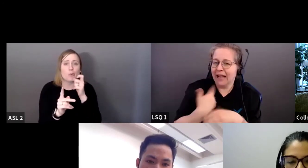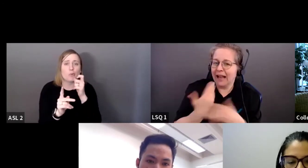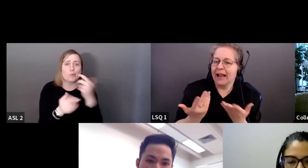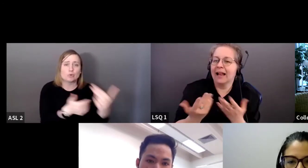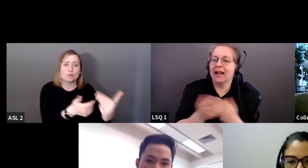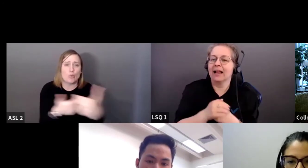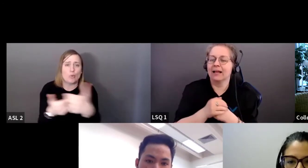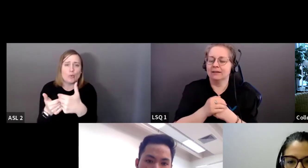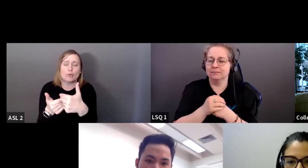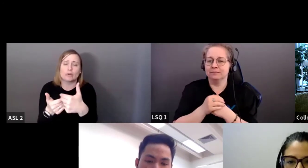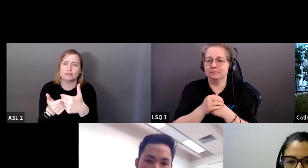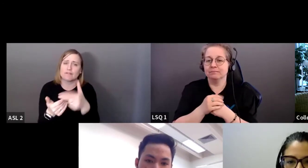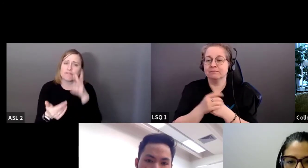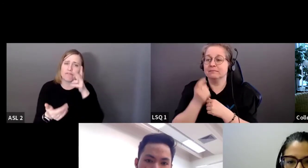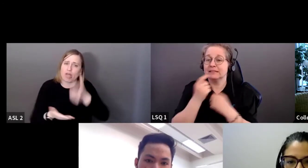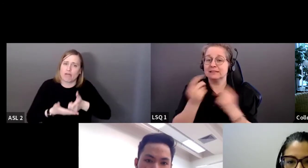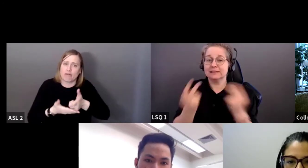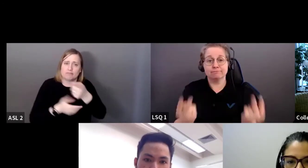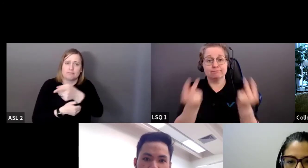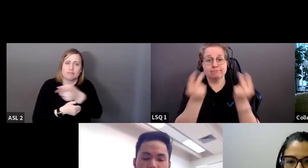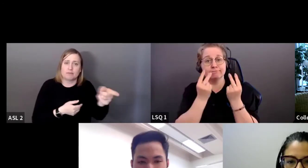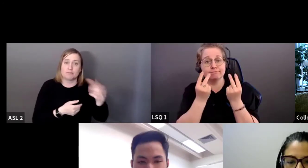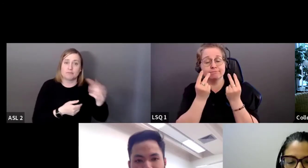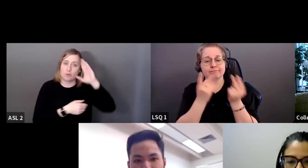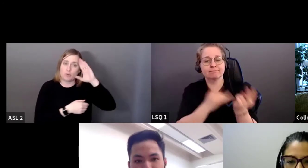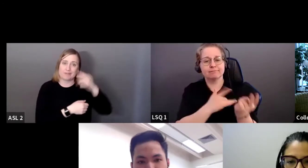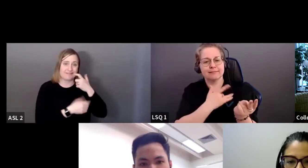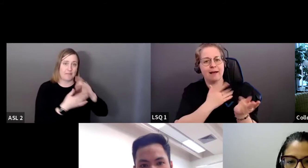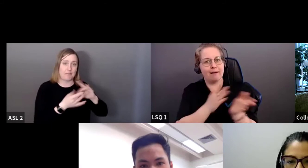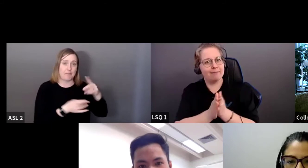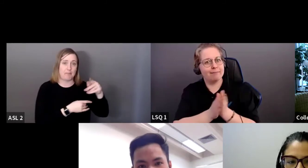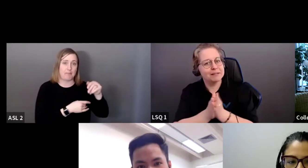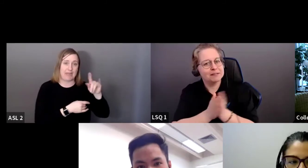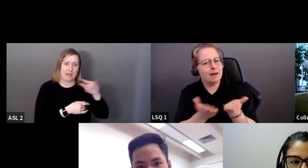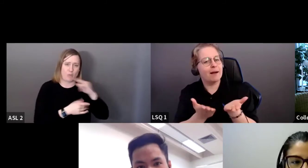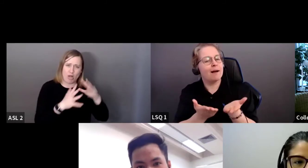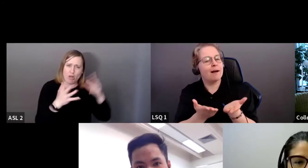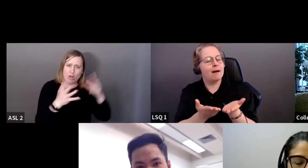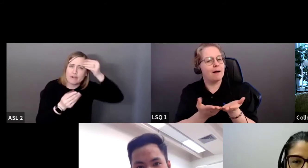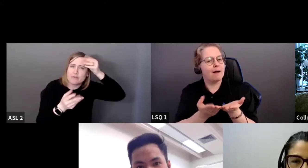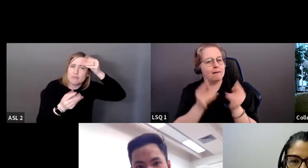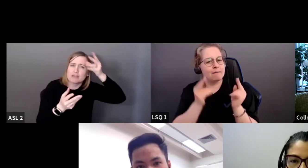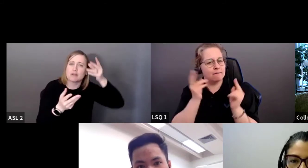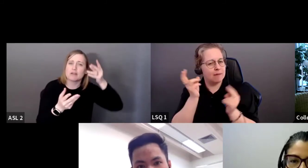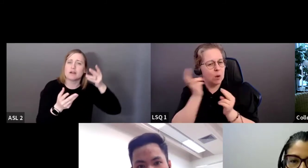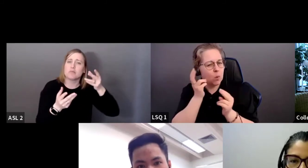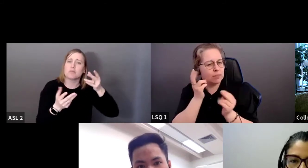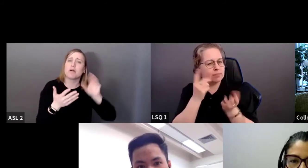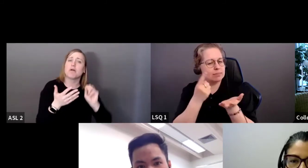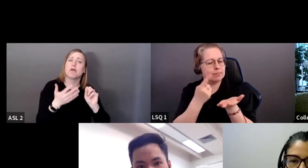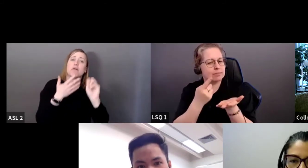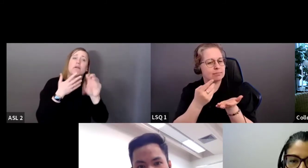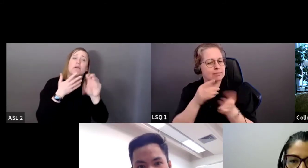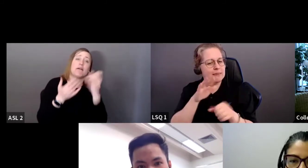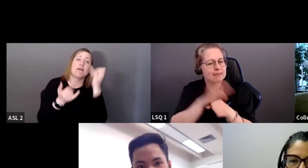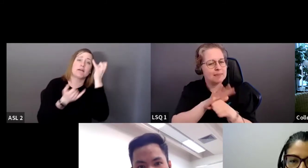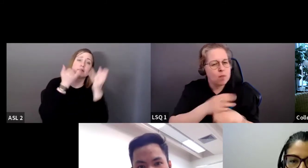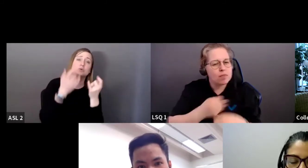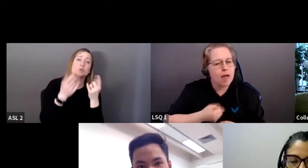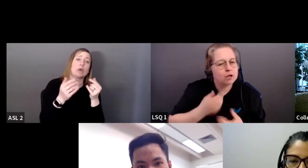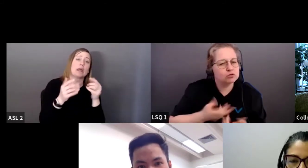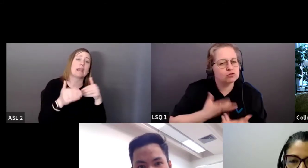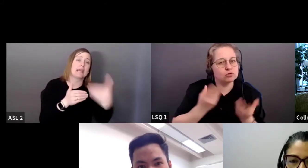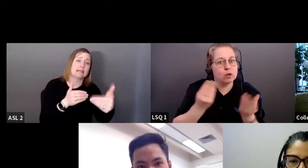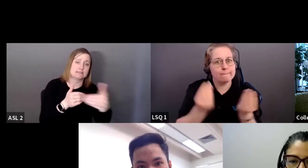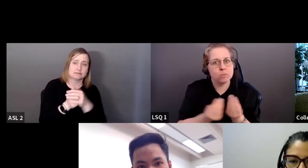ceux qui nous écoutent de voir ces témoignages. Il y a effectivement beaucoup, beaucoup d